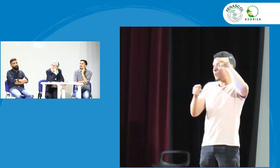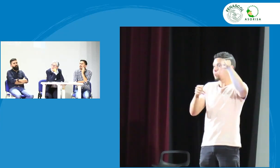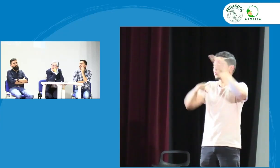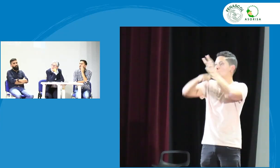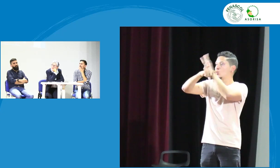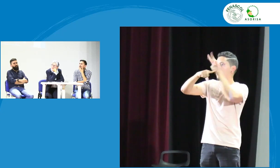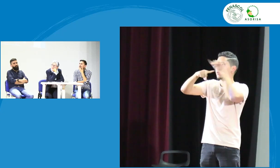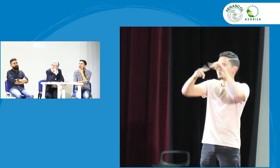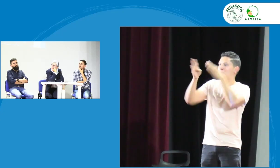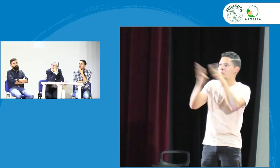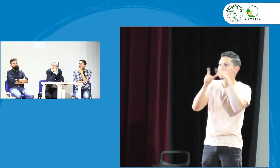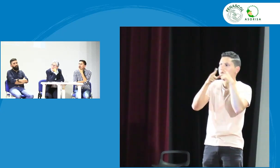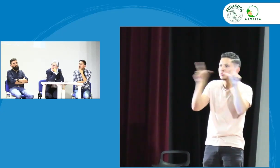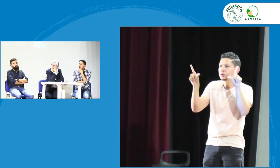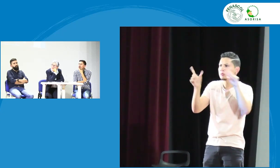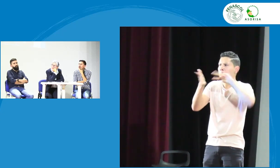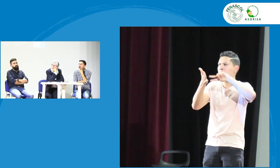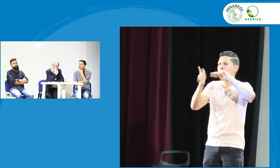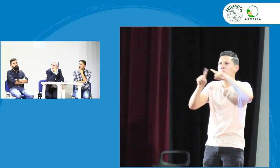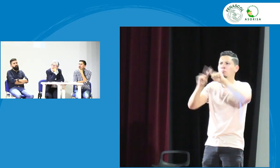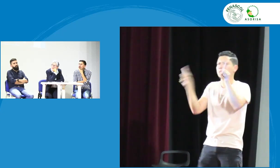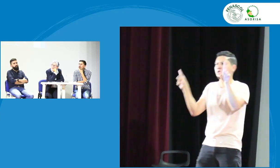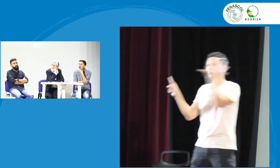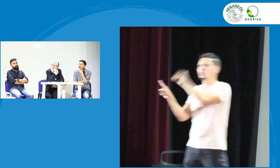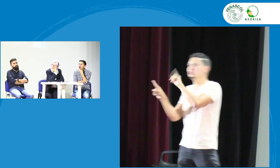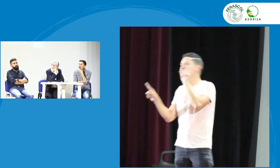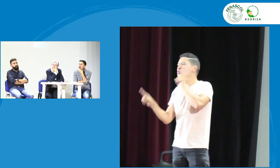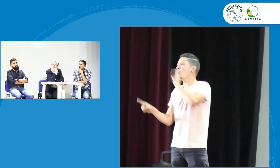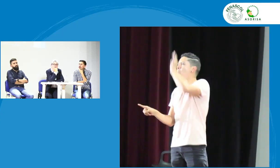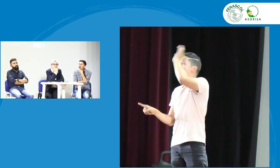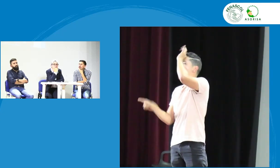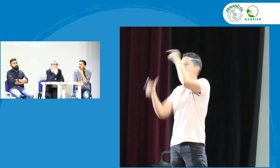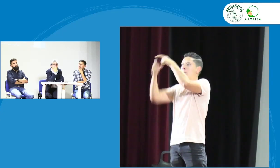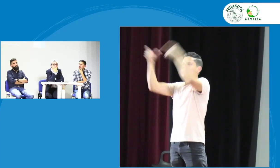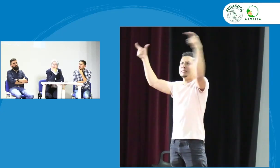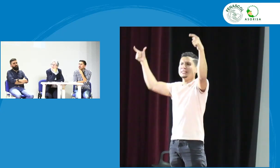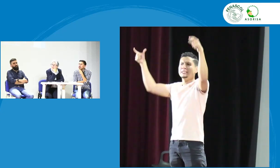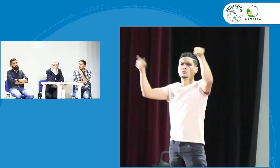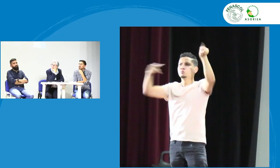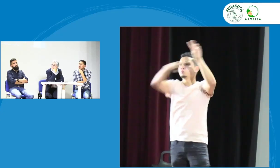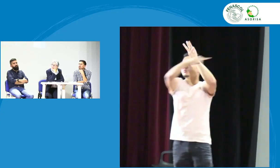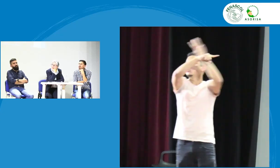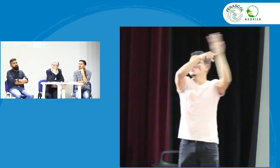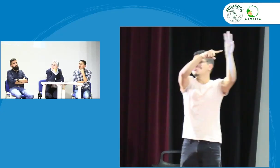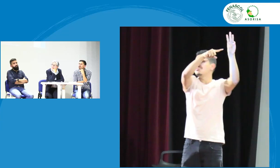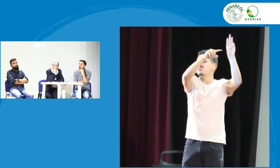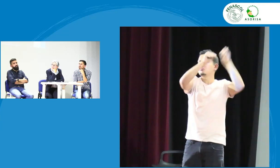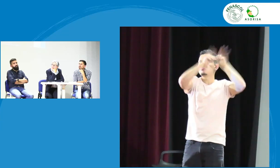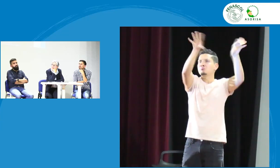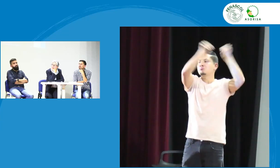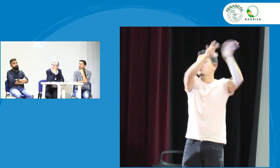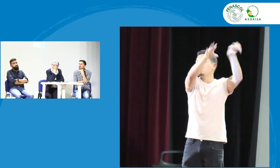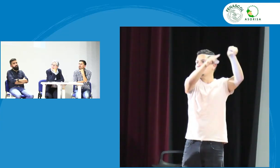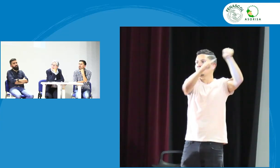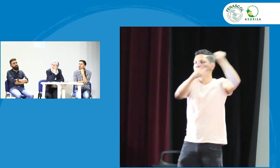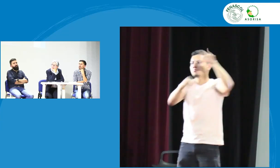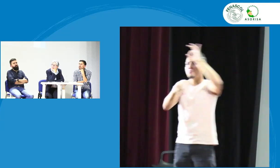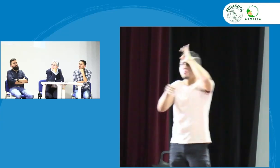Giovanni quiero indagar bueno en la página también en la página de Inlensor